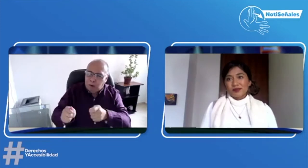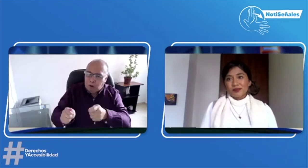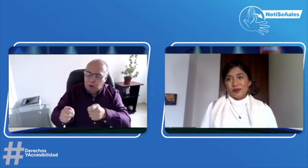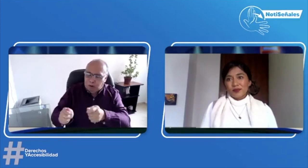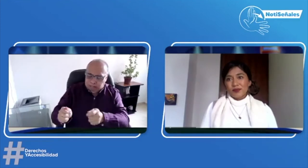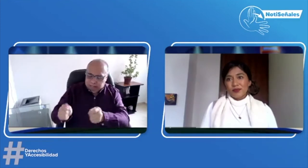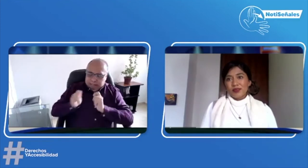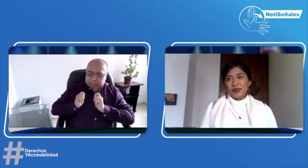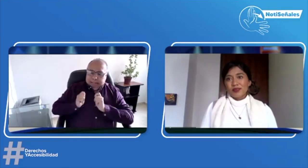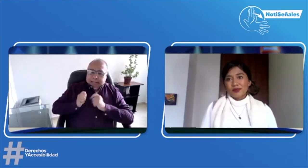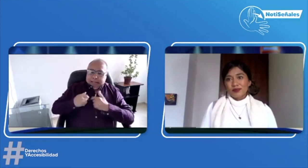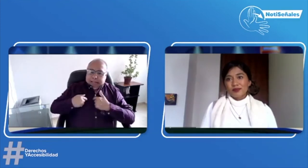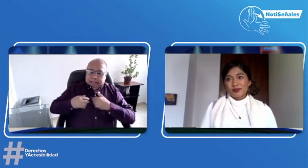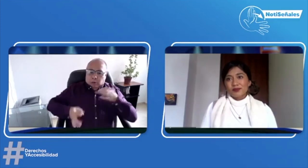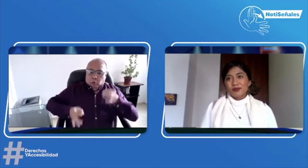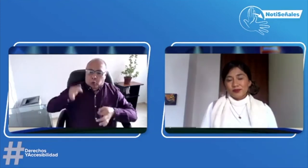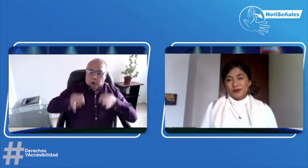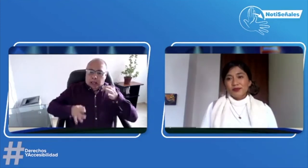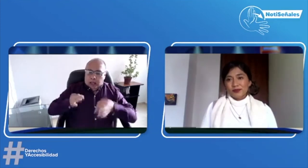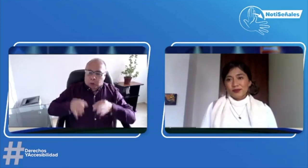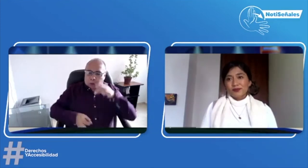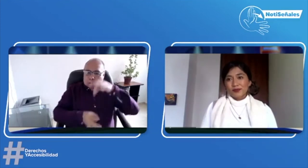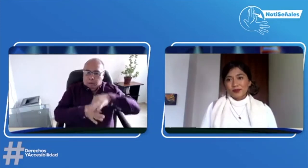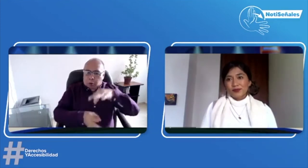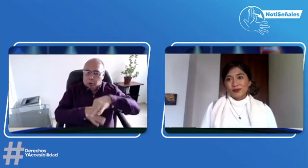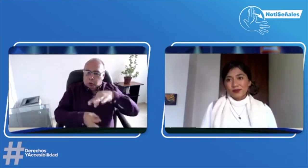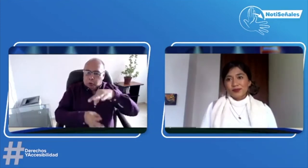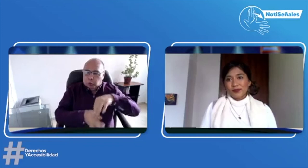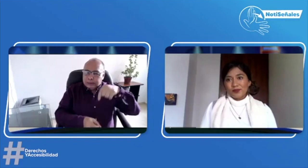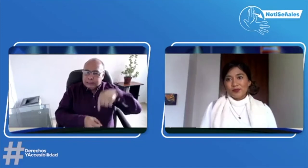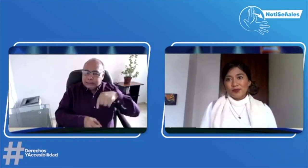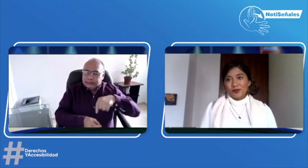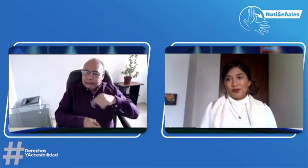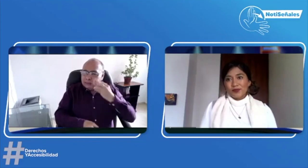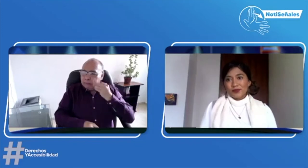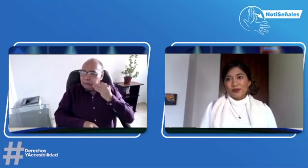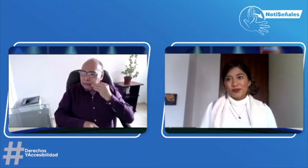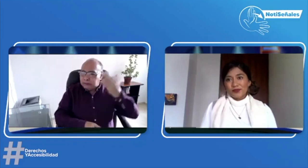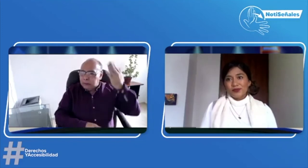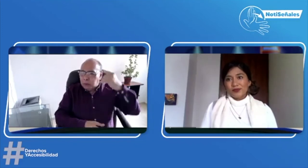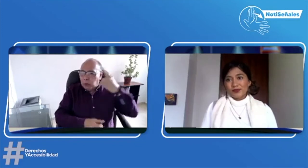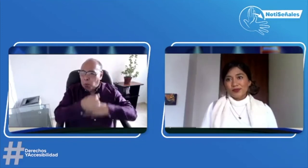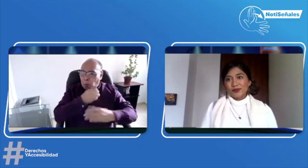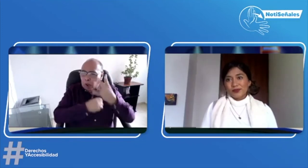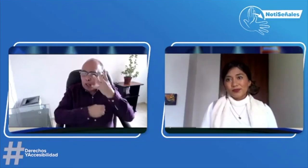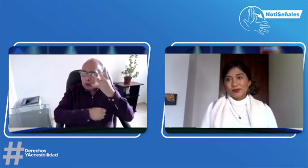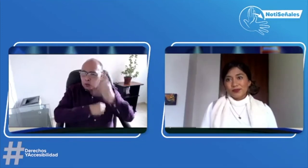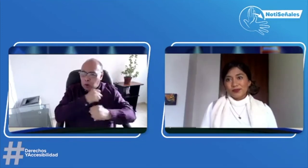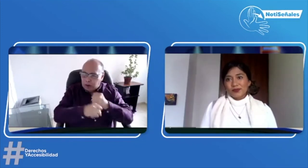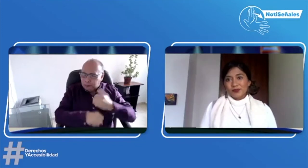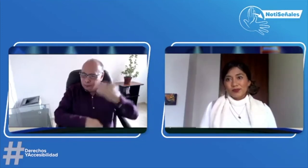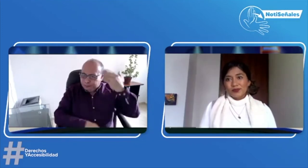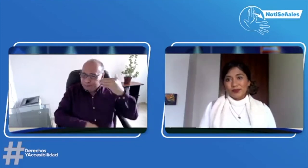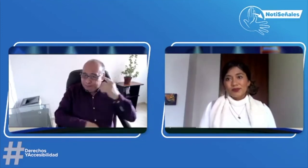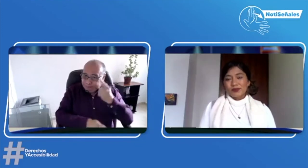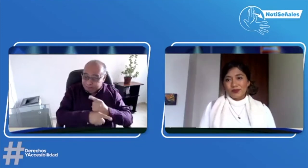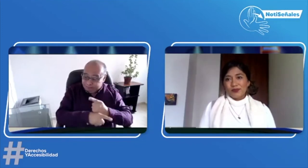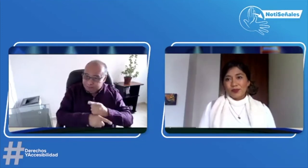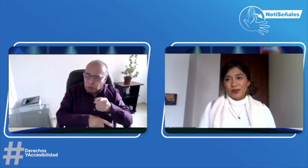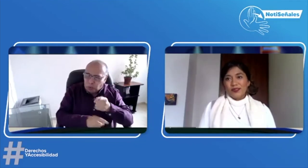esa experiencia? Nos dices que fuiste jurada de votación hace cuatro años.